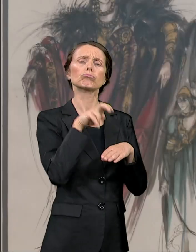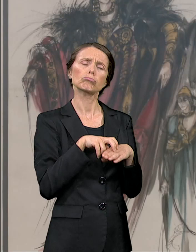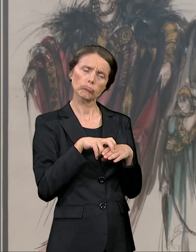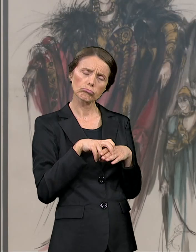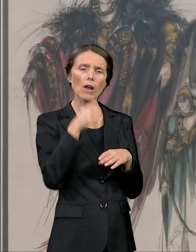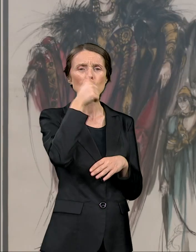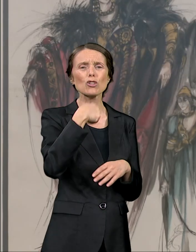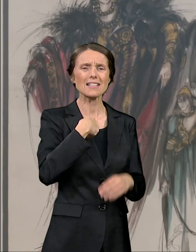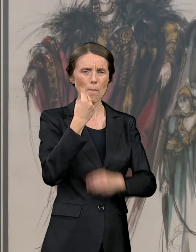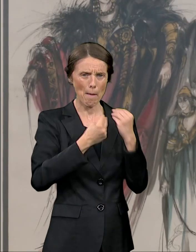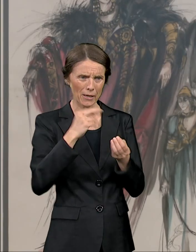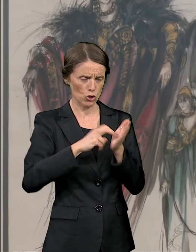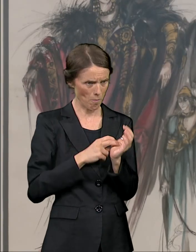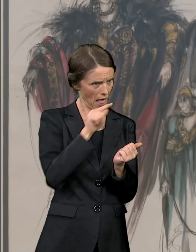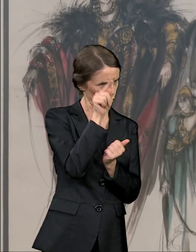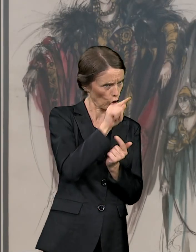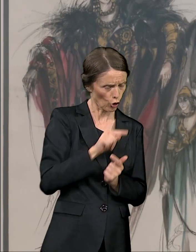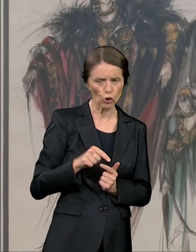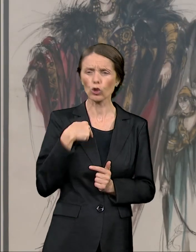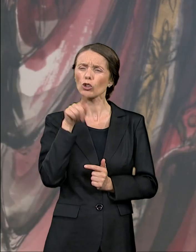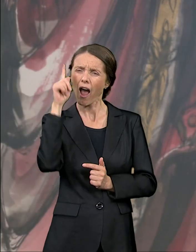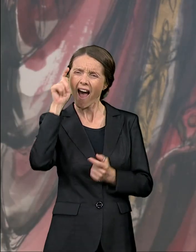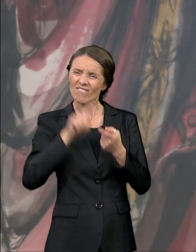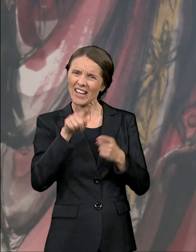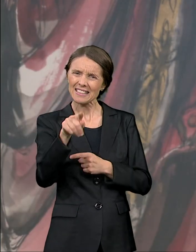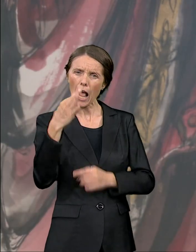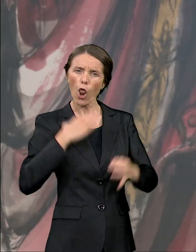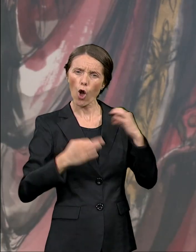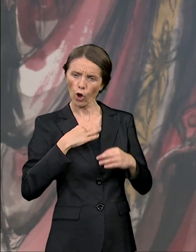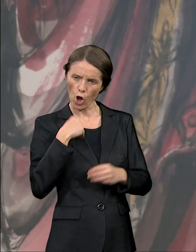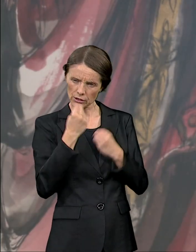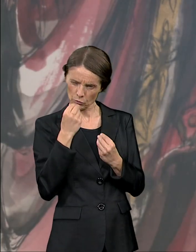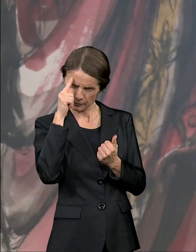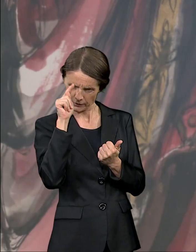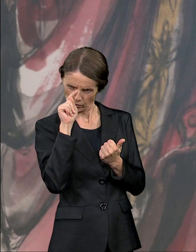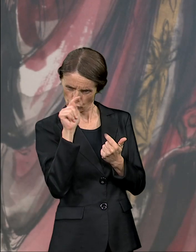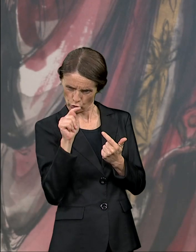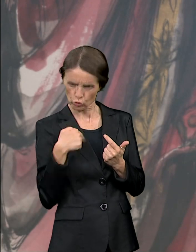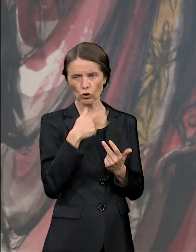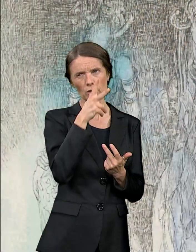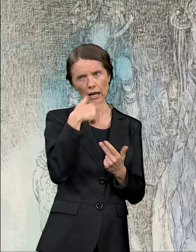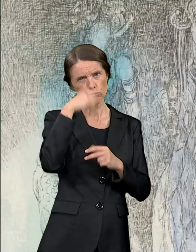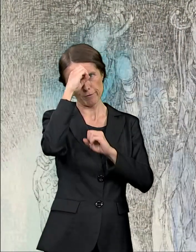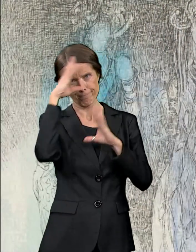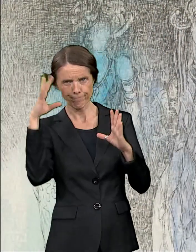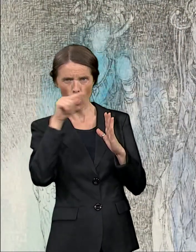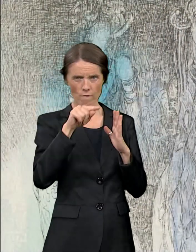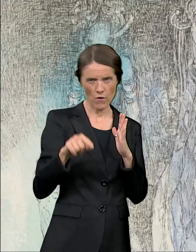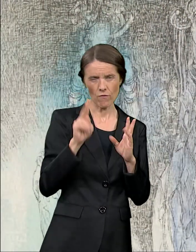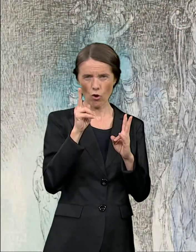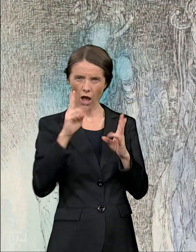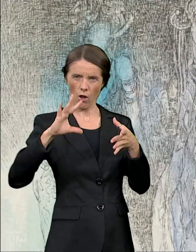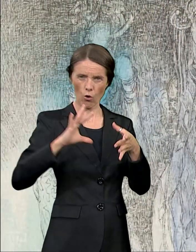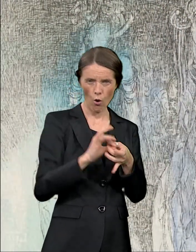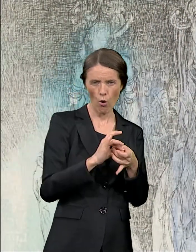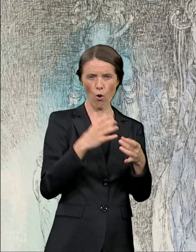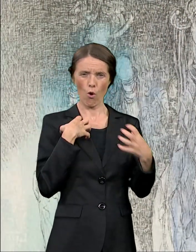glavom jednom, dva put, dok sam direktno njoj govorio nešto o kostimu, funkciji, likovnosti, sada